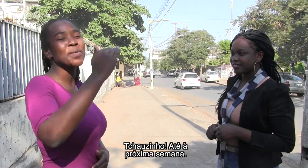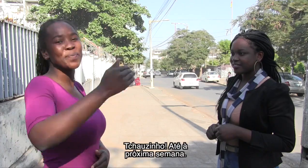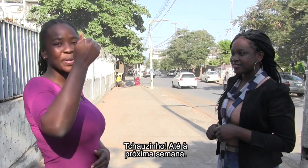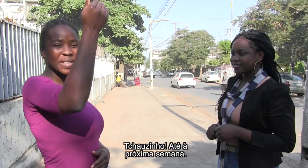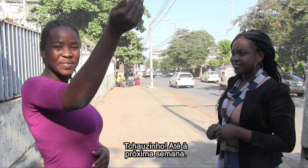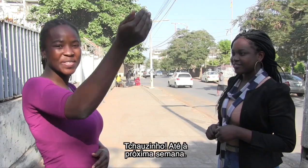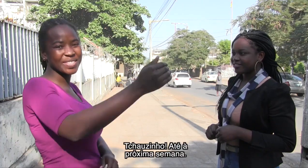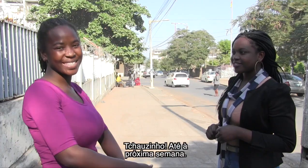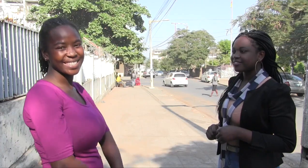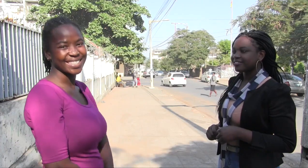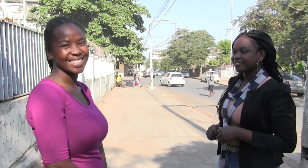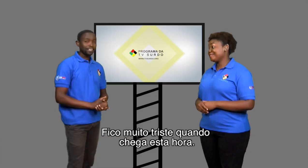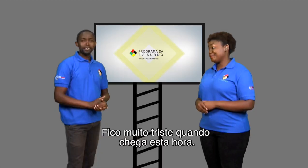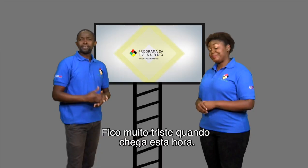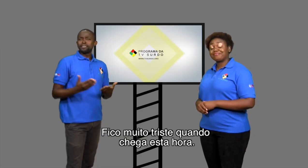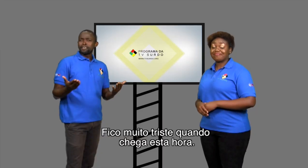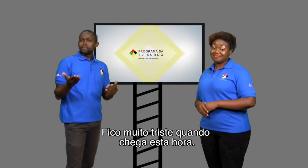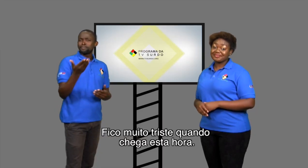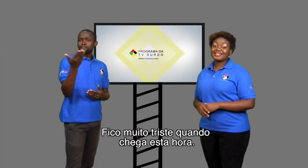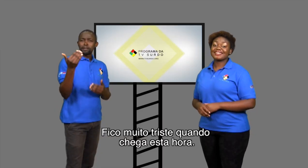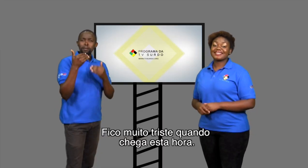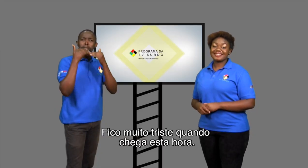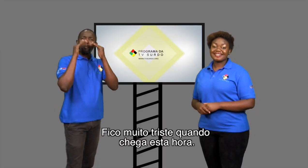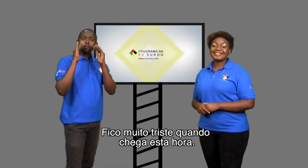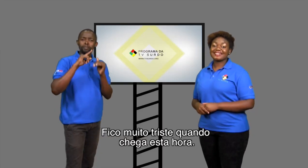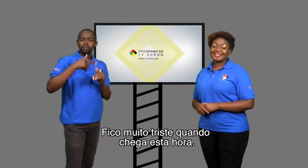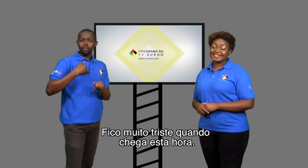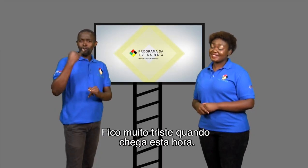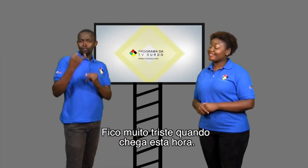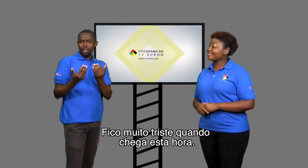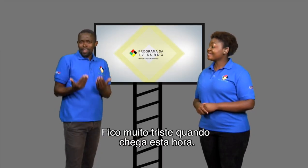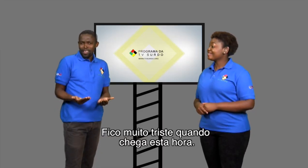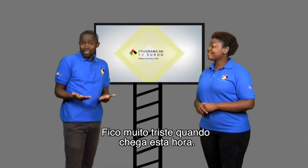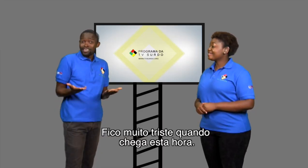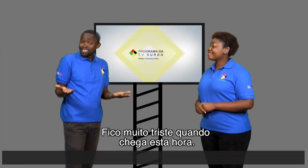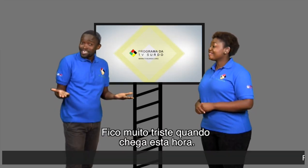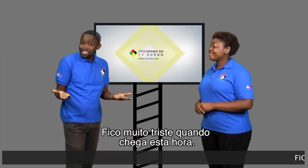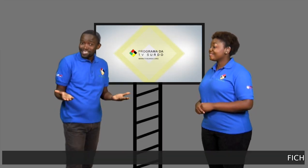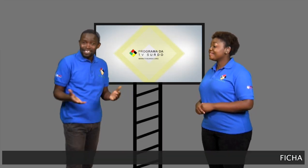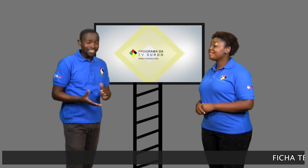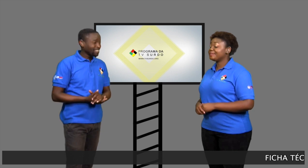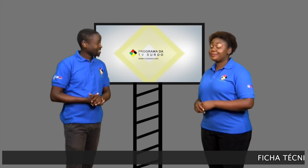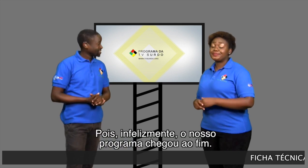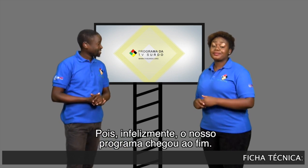Tchauzinho, até a próxima Fico muito triste quando chega esta hora